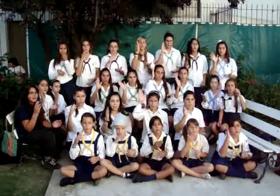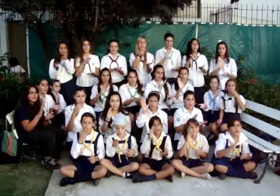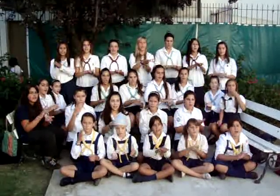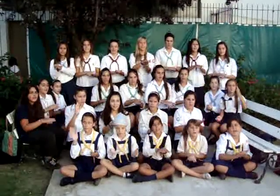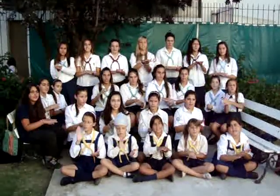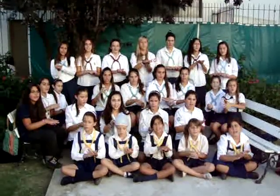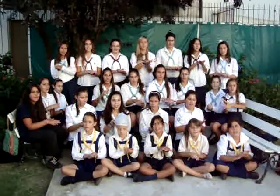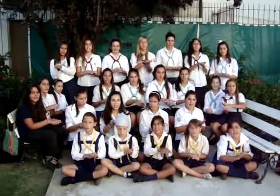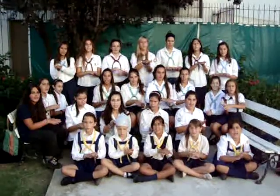juraste,